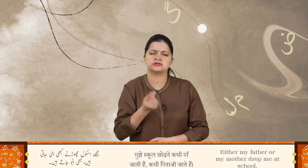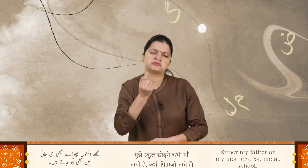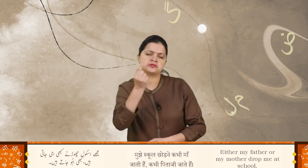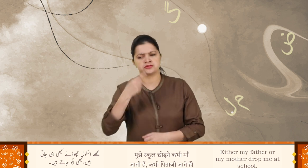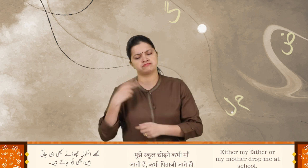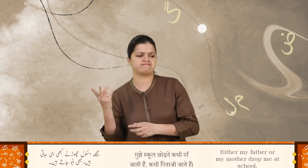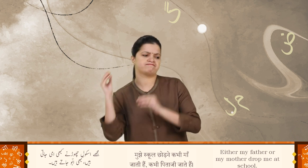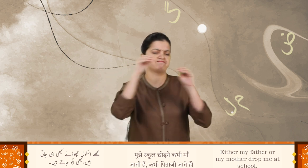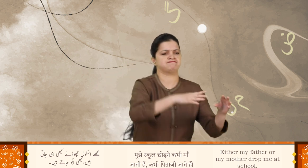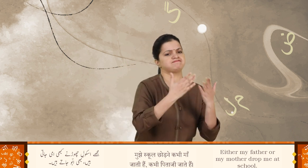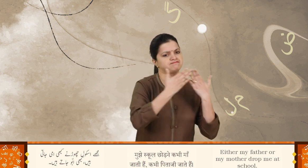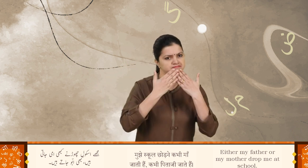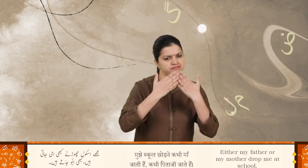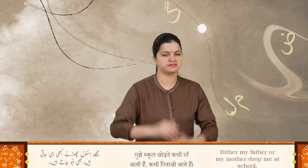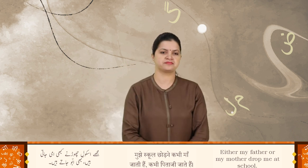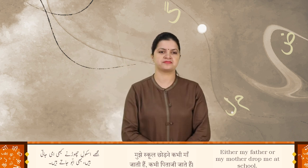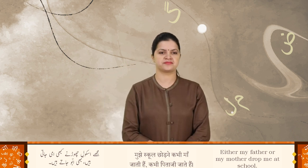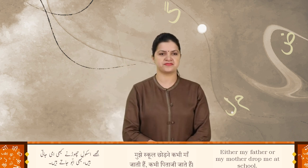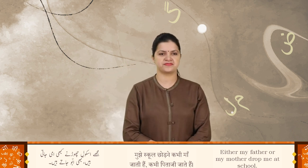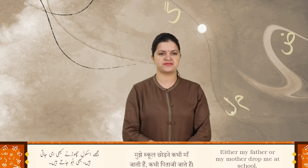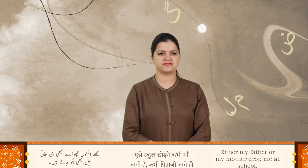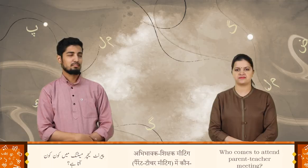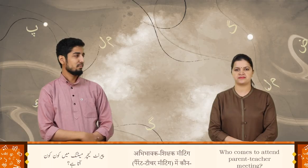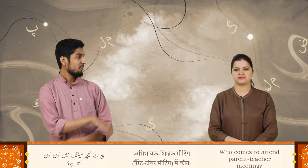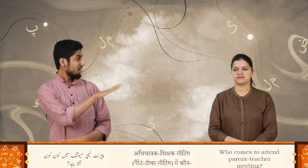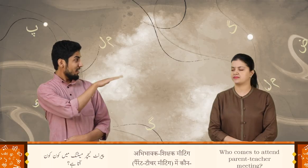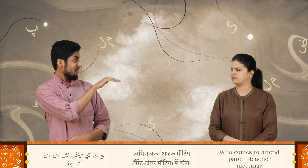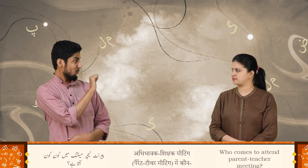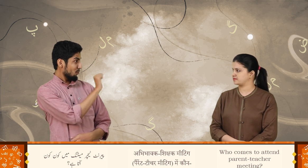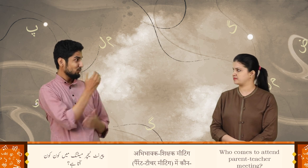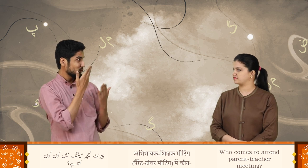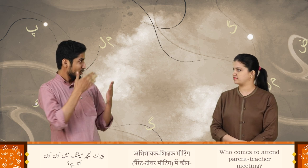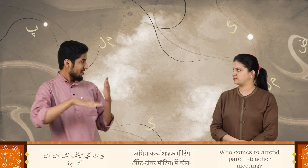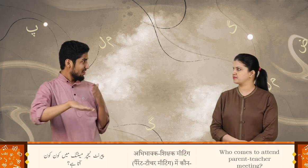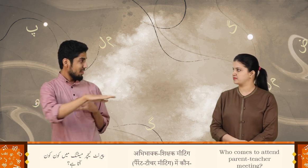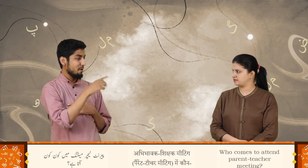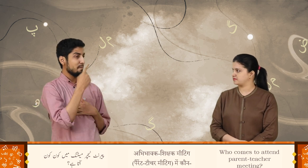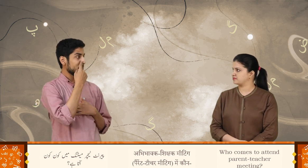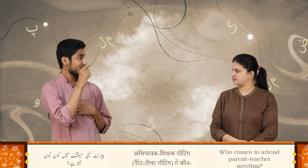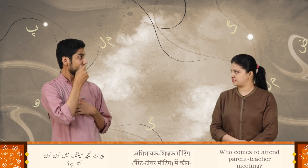جاتی ہیں اور کبھی اببو جاتے ہیں پیرنٹ ٹیچر میٹنگ میں کون کون آتا ہے؟